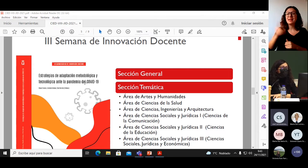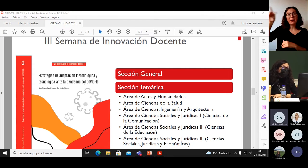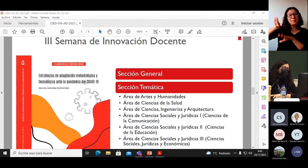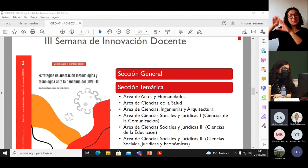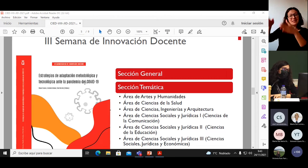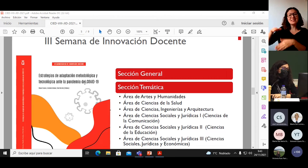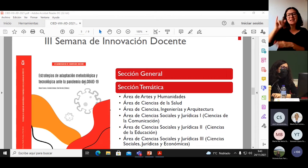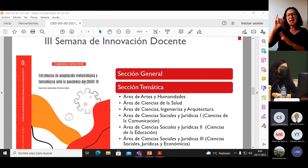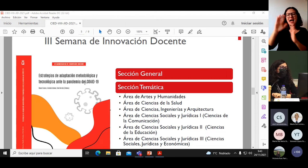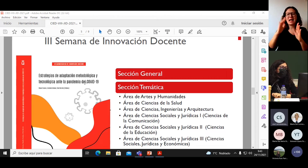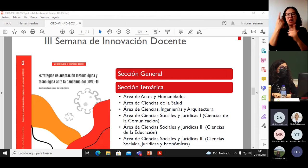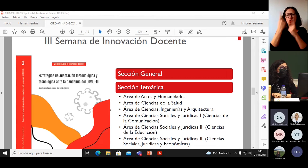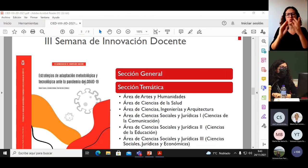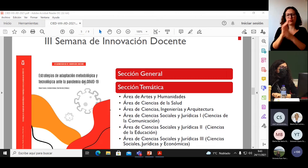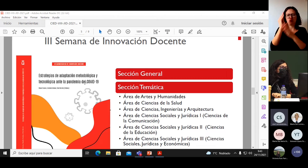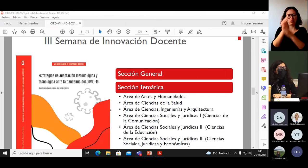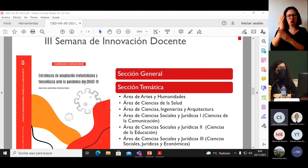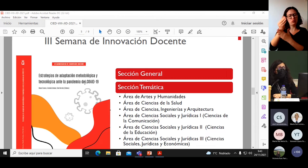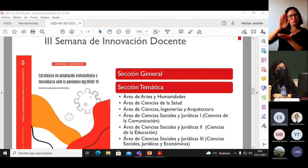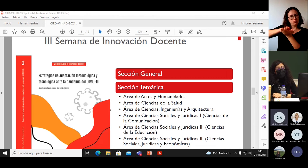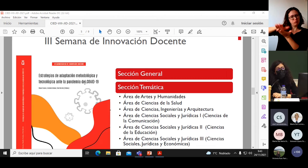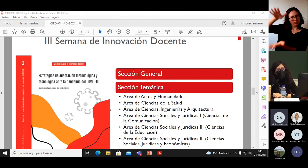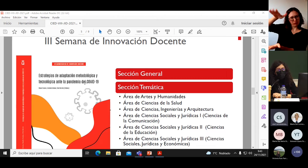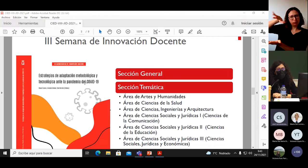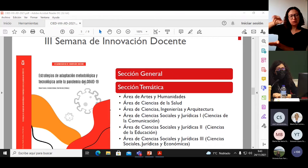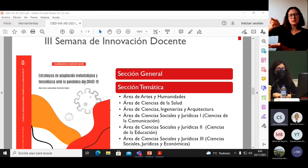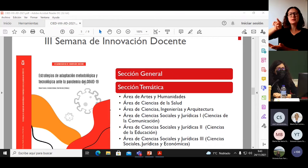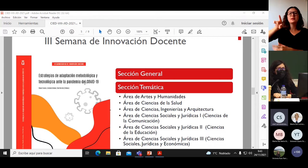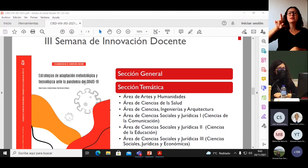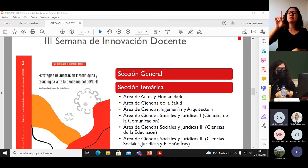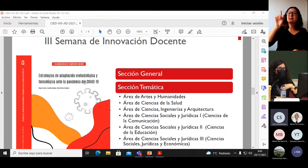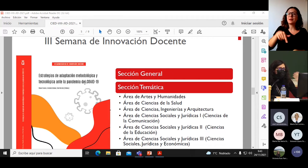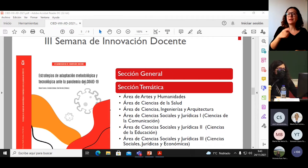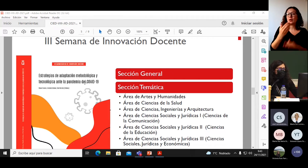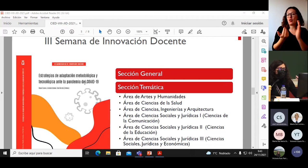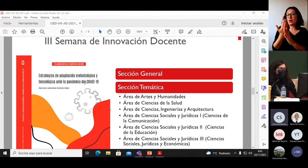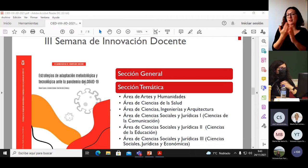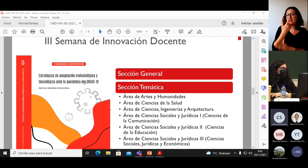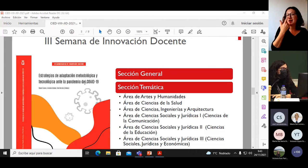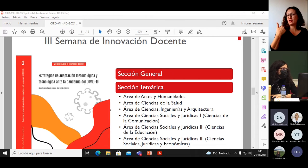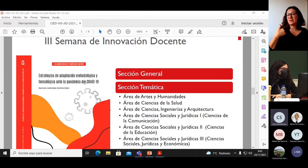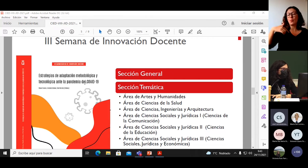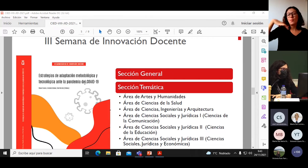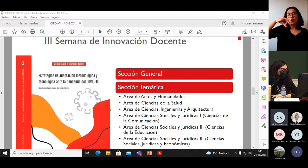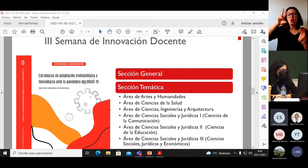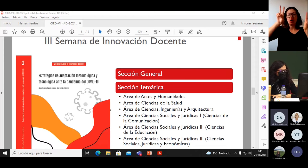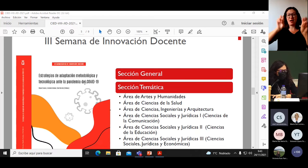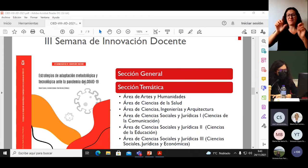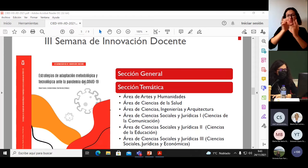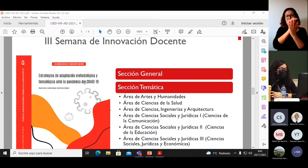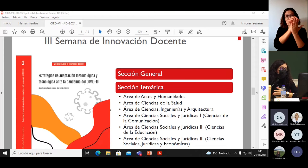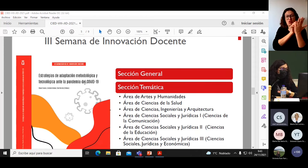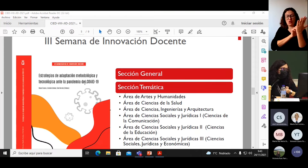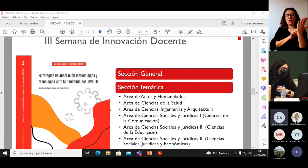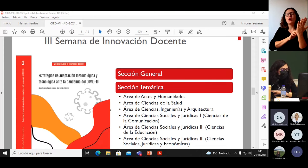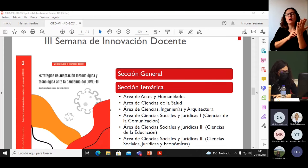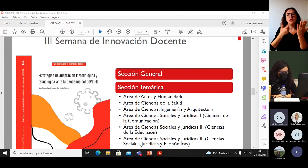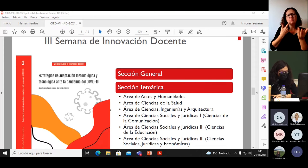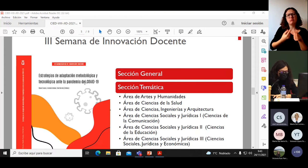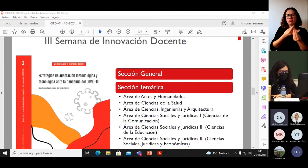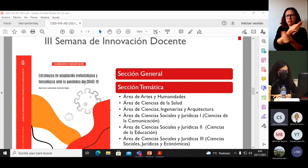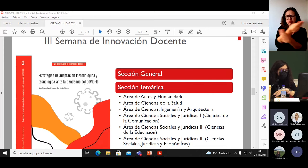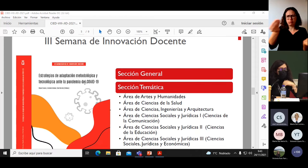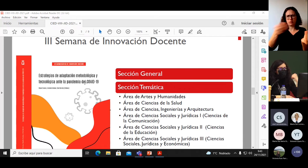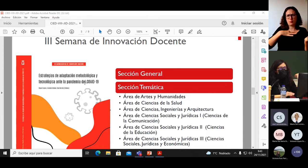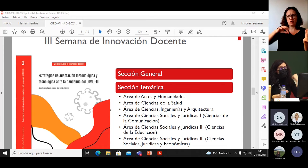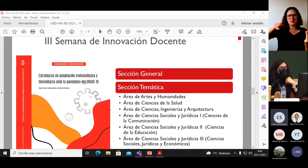dejado también ejemplares del monográfico de las jornadas del año pasado, que no pudimos entregarlo porque se desarrollaron muy variadas online por el tema de